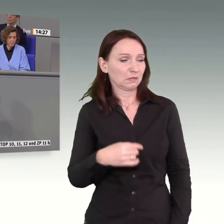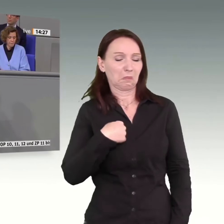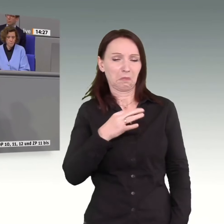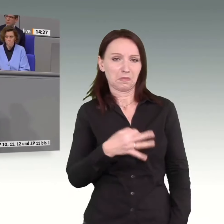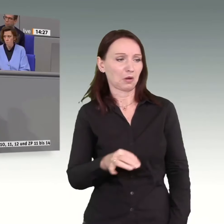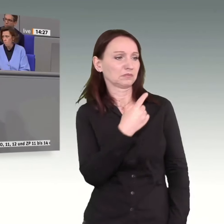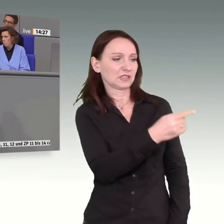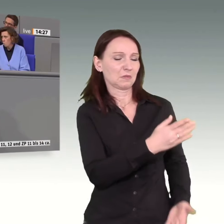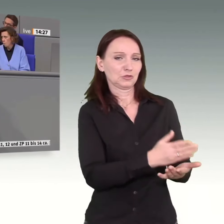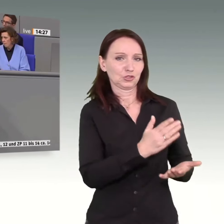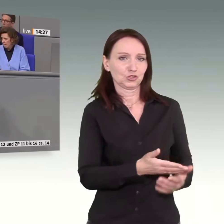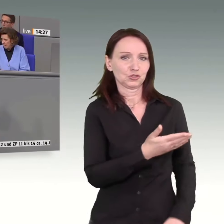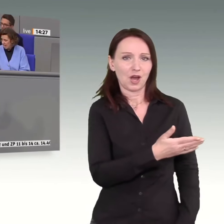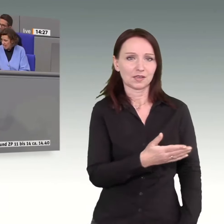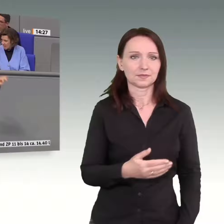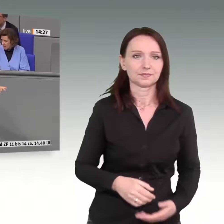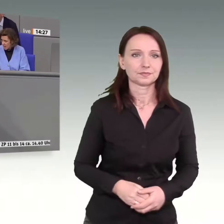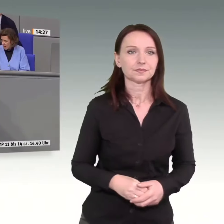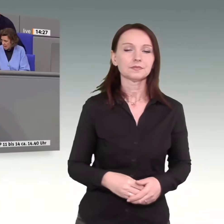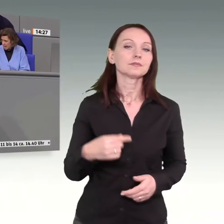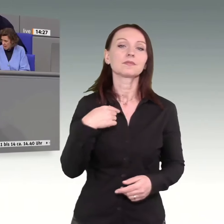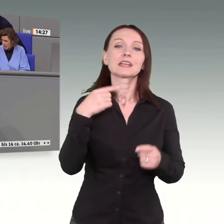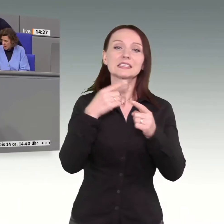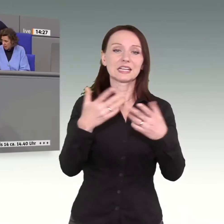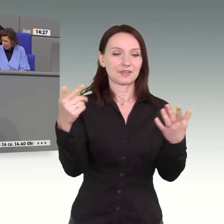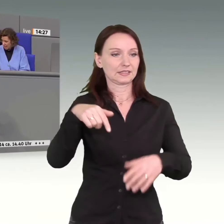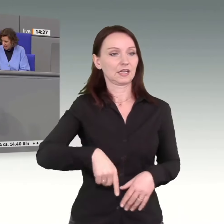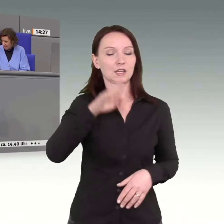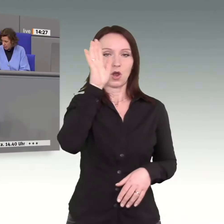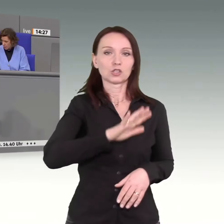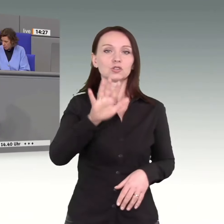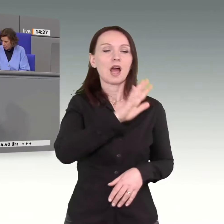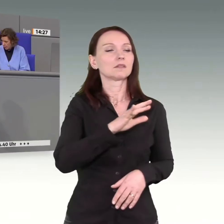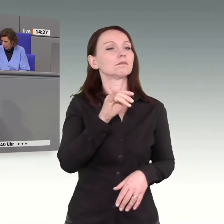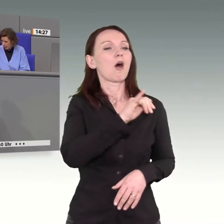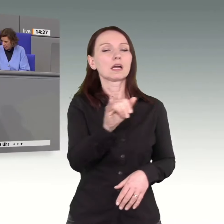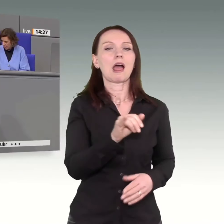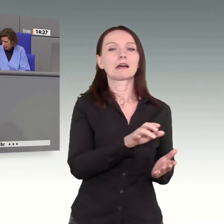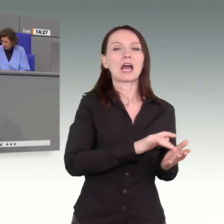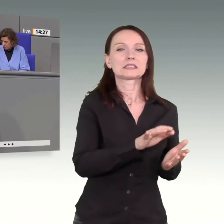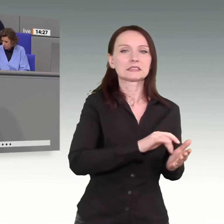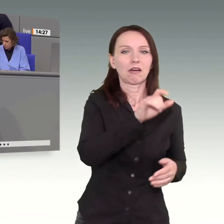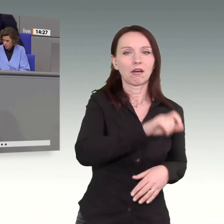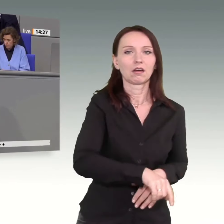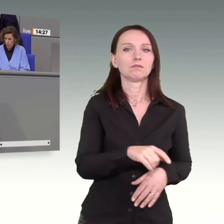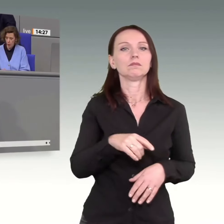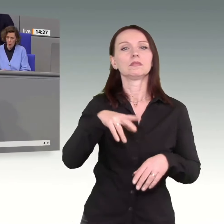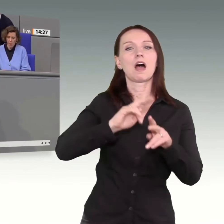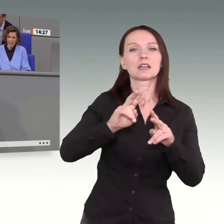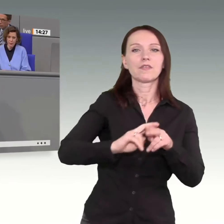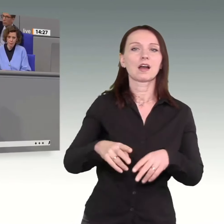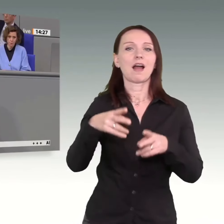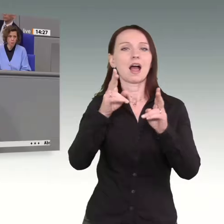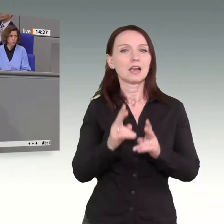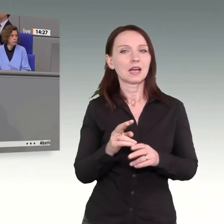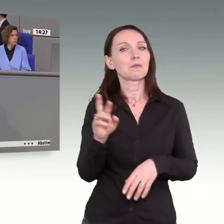Ich will nur, in Deutschland jede Kassiererin, jeder Handwerker, jeder Lehrer, jeder, der in Deutschland sich schon mal